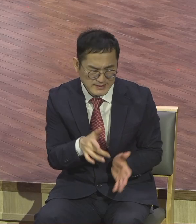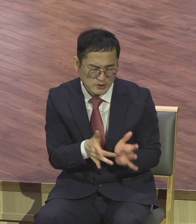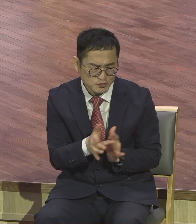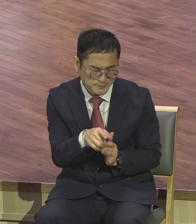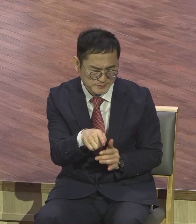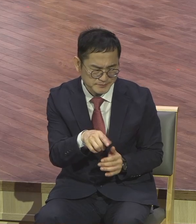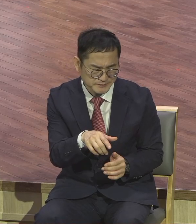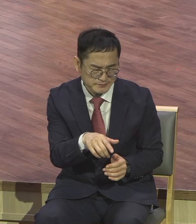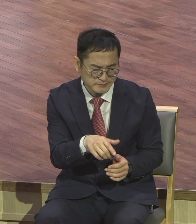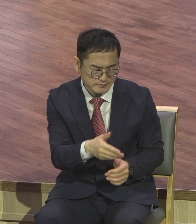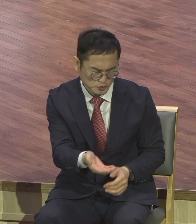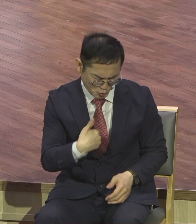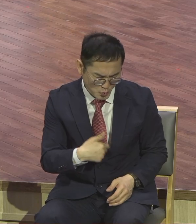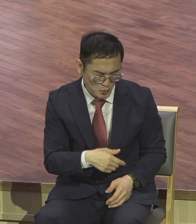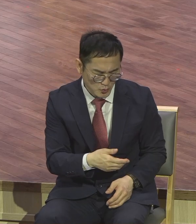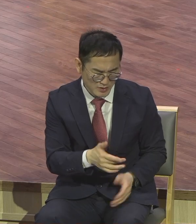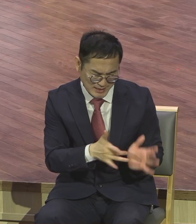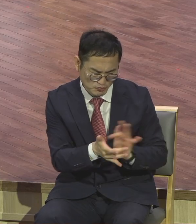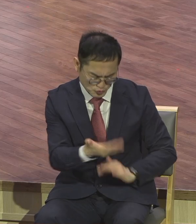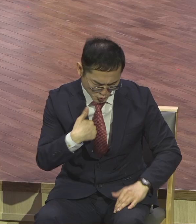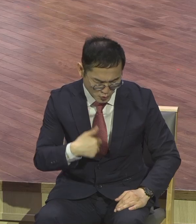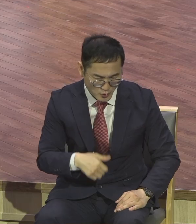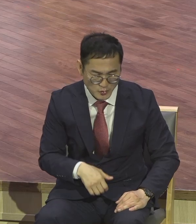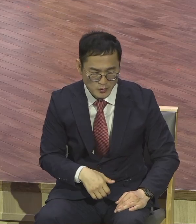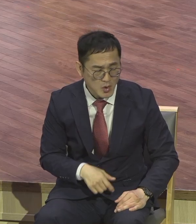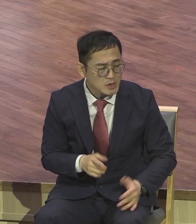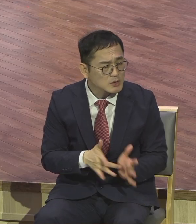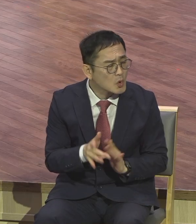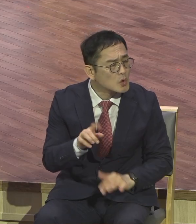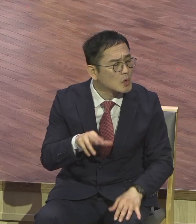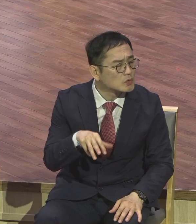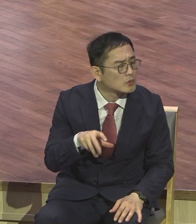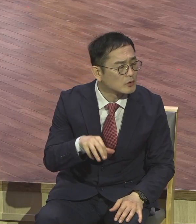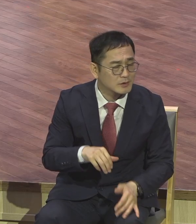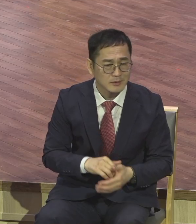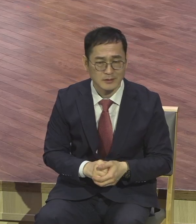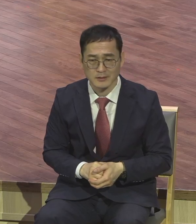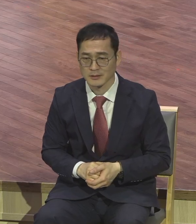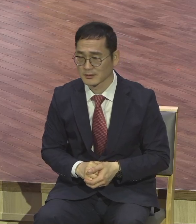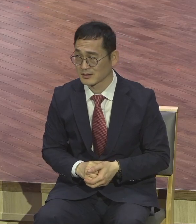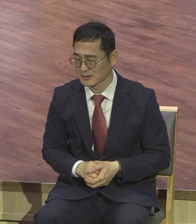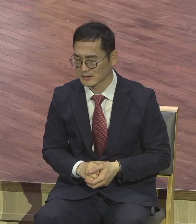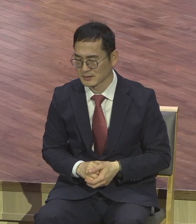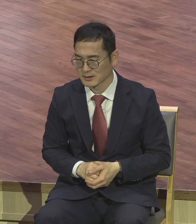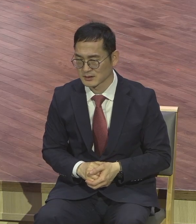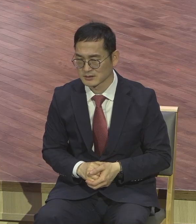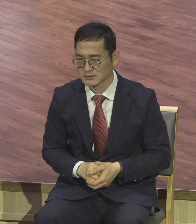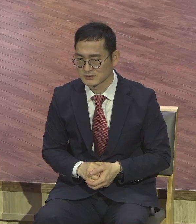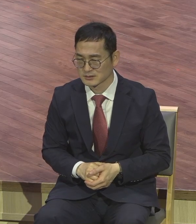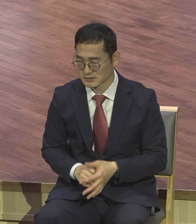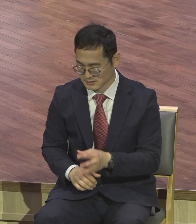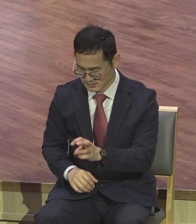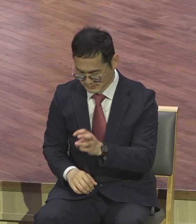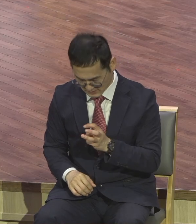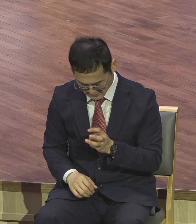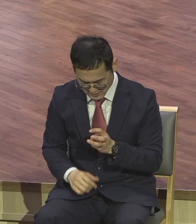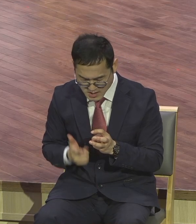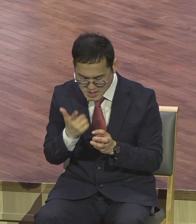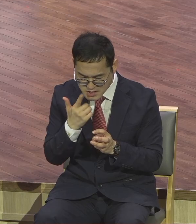줄게. 예수 어디인지 말해라. 결국은 자신은요 그 은삼십에 팔아가지고